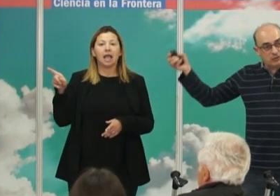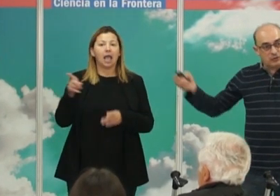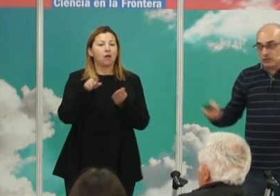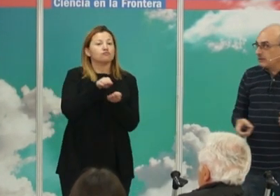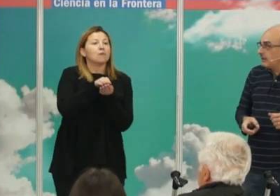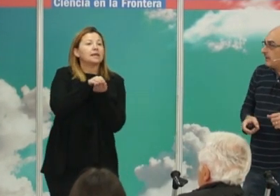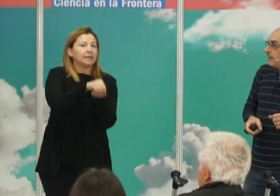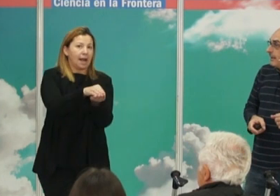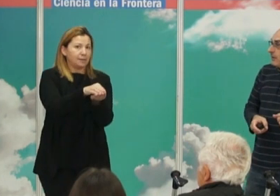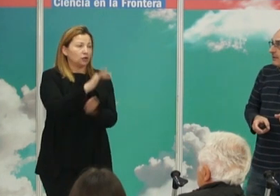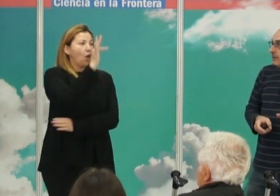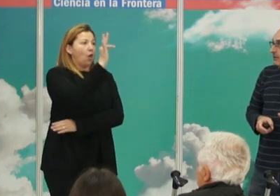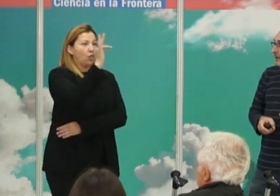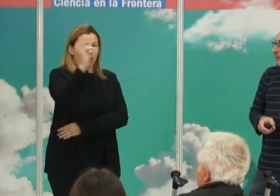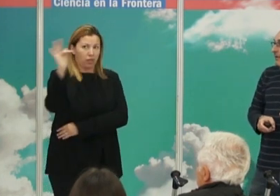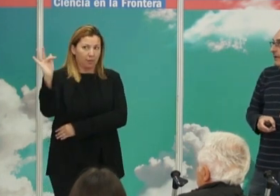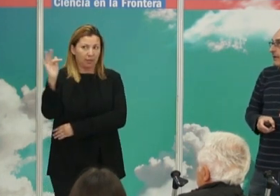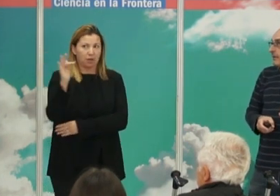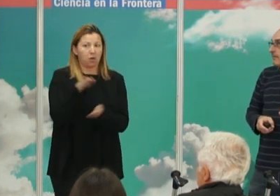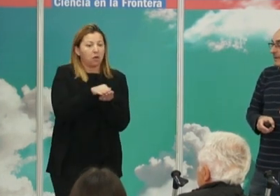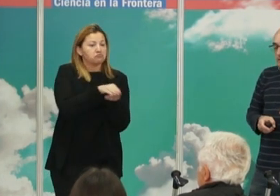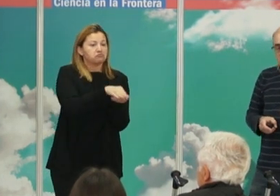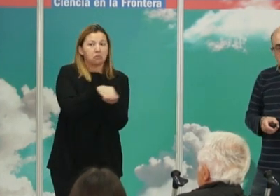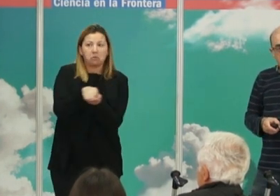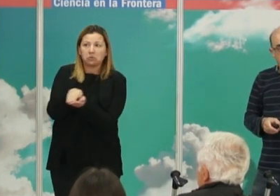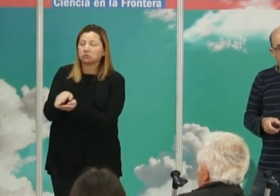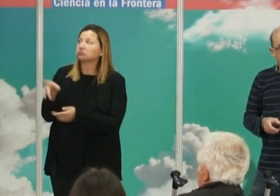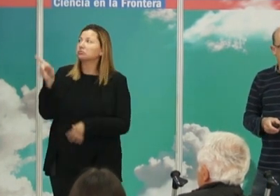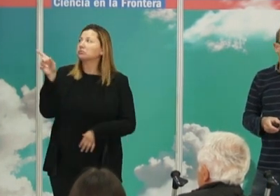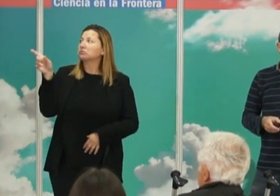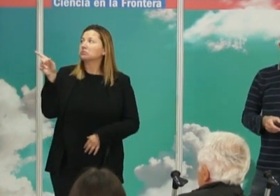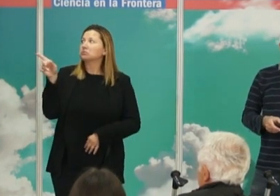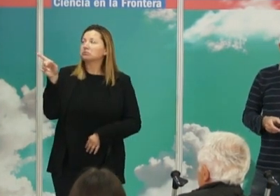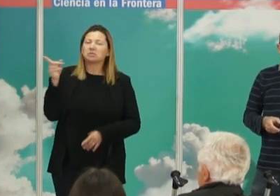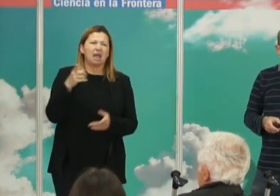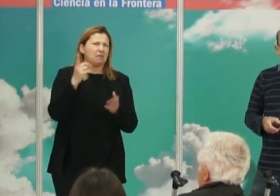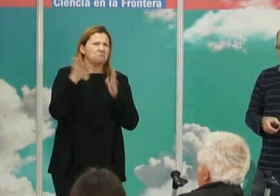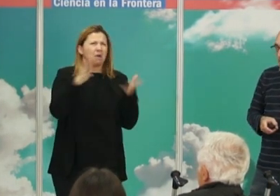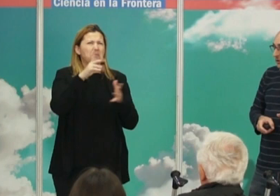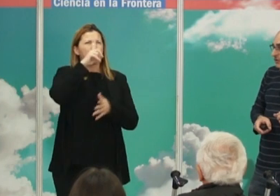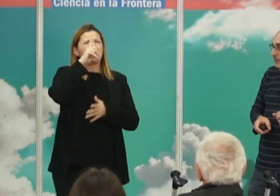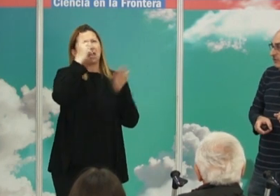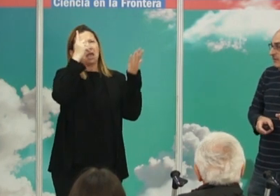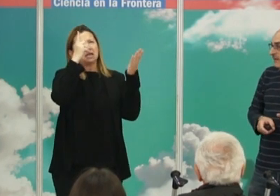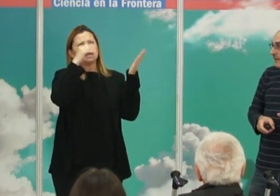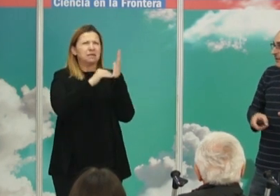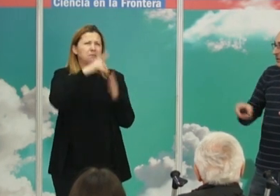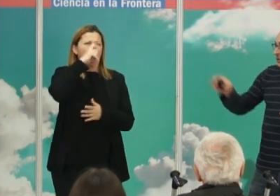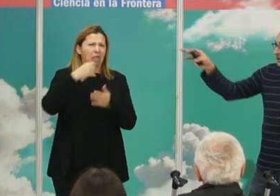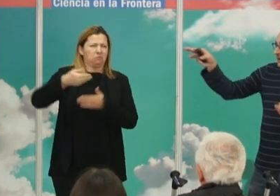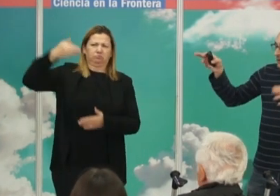enterramiento neolítico de hace casi 6.000 años, 5.700 años,